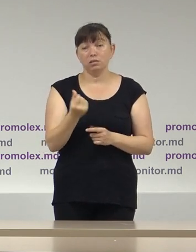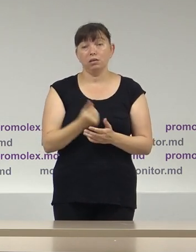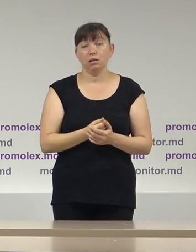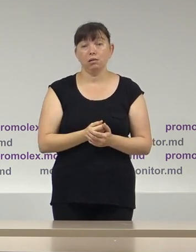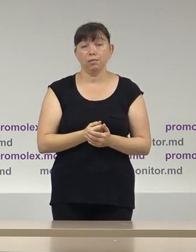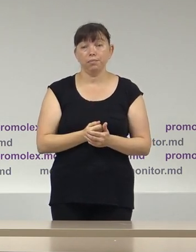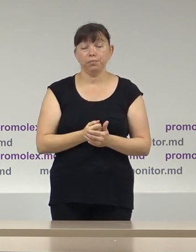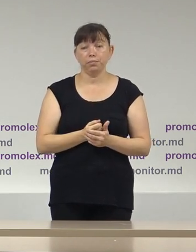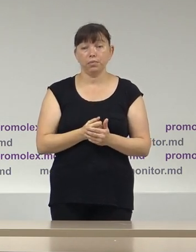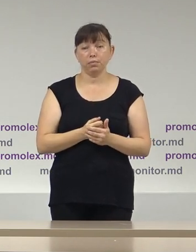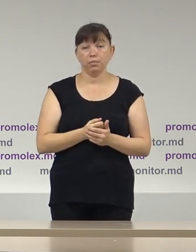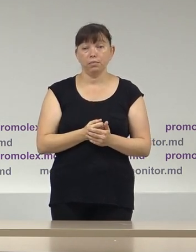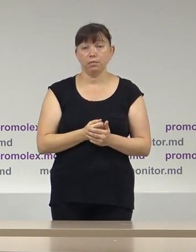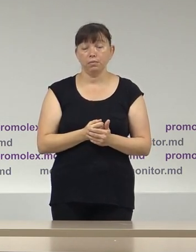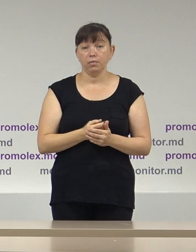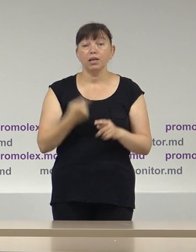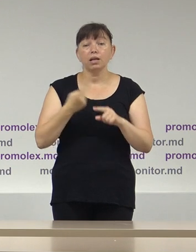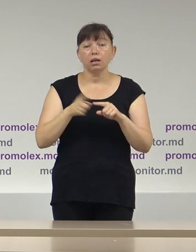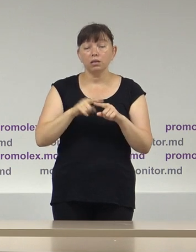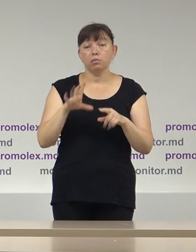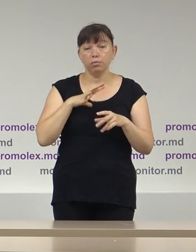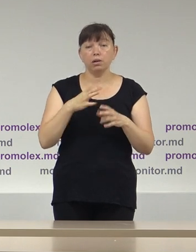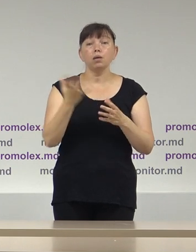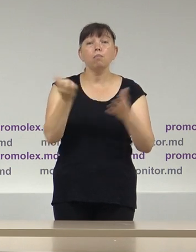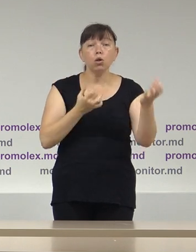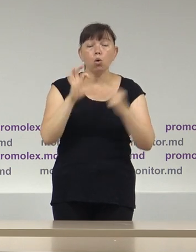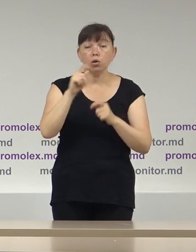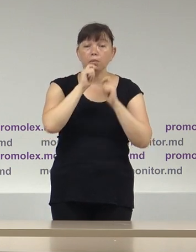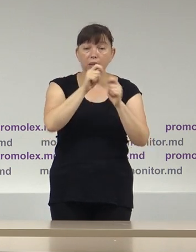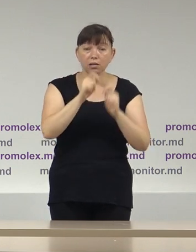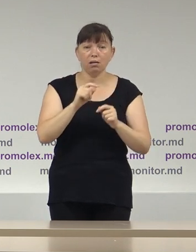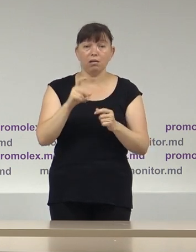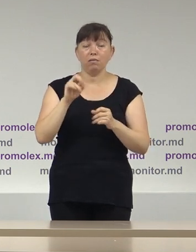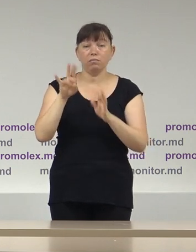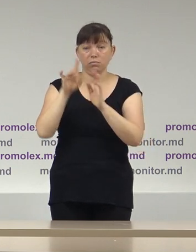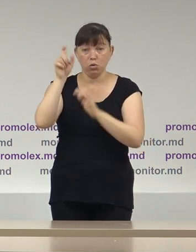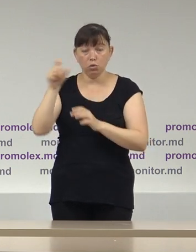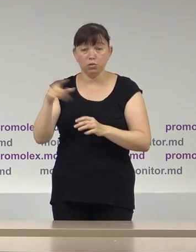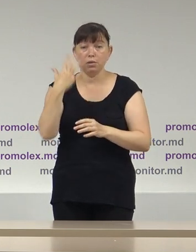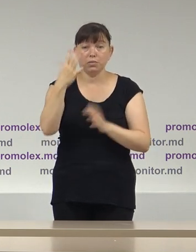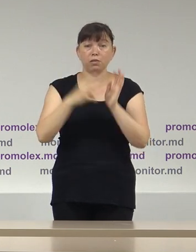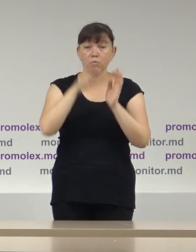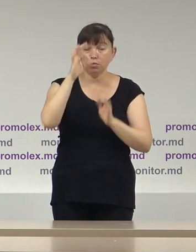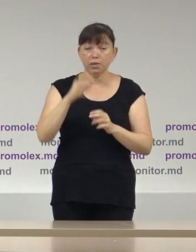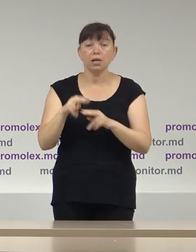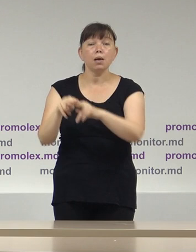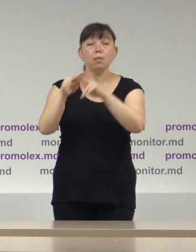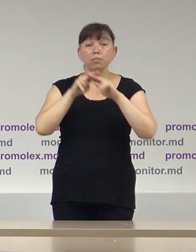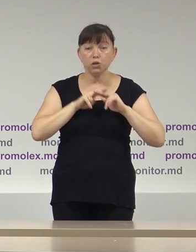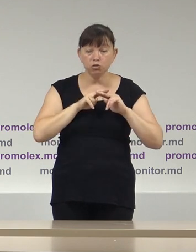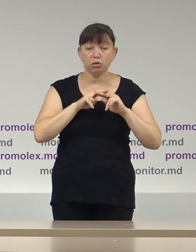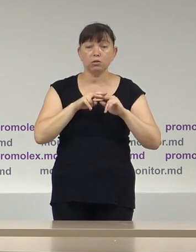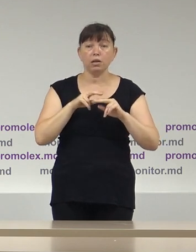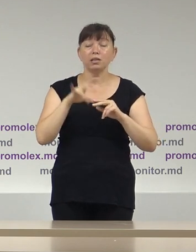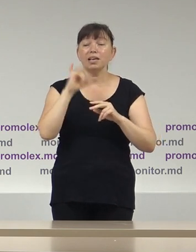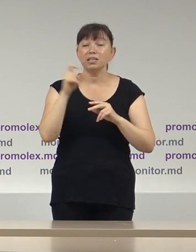concurenților, acestea s-au format din donațiile persoanelor fizice 58%, transferul banilor din contul